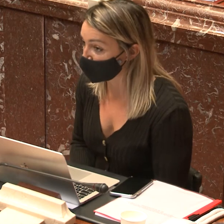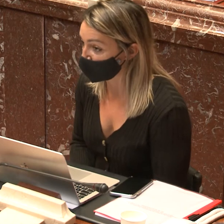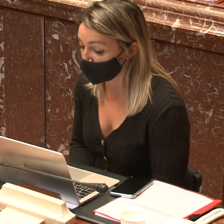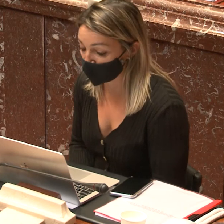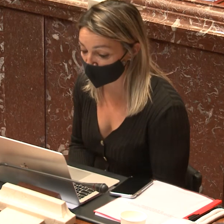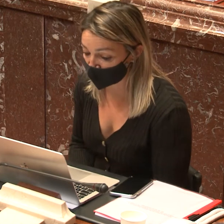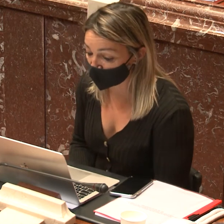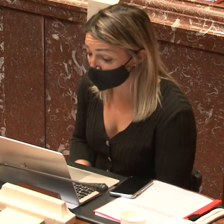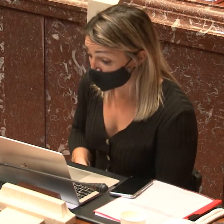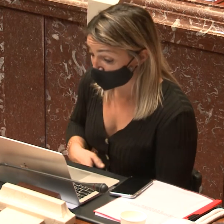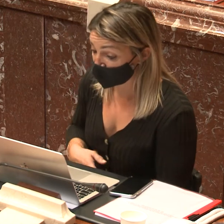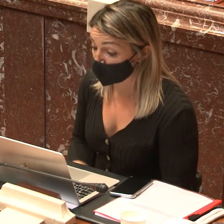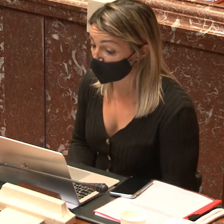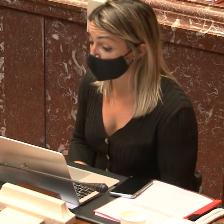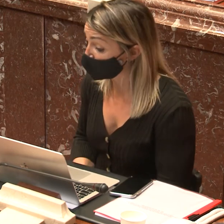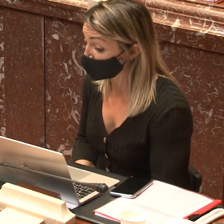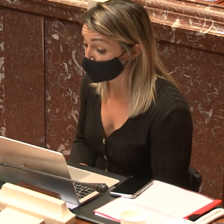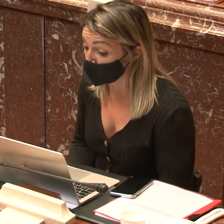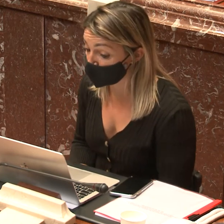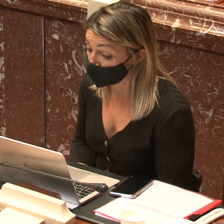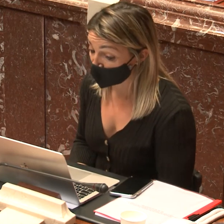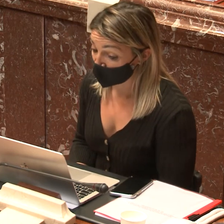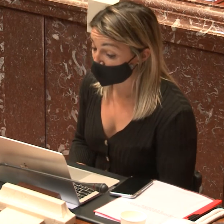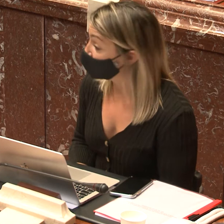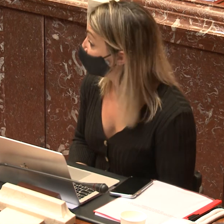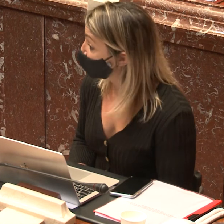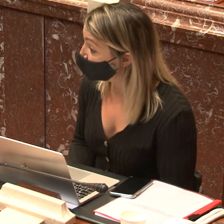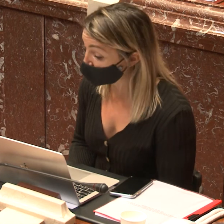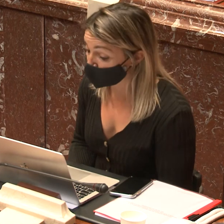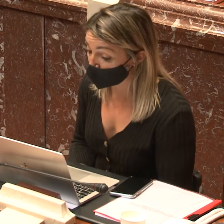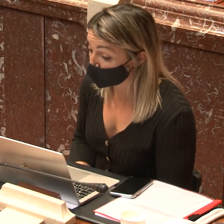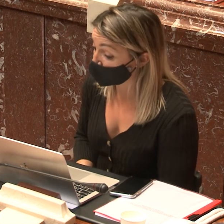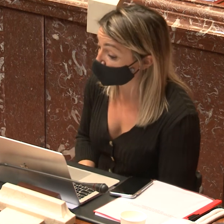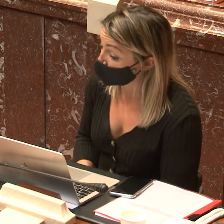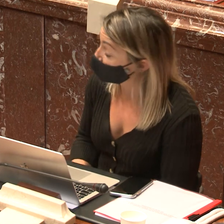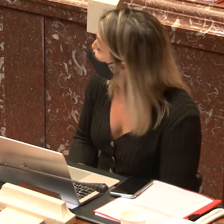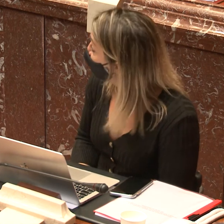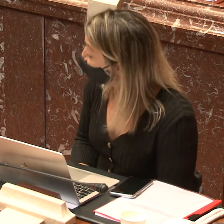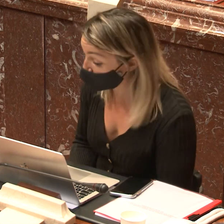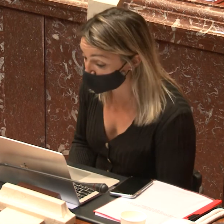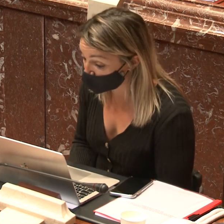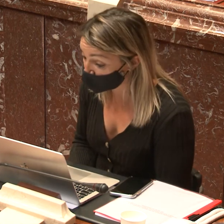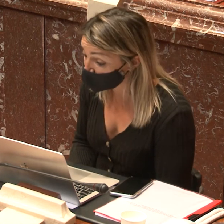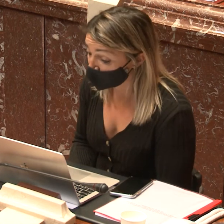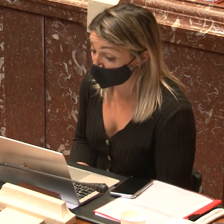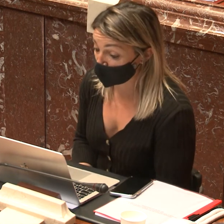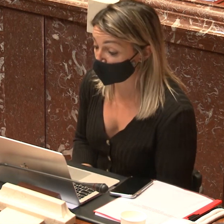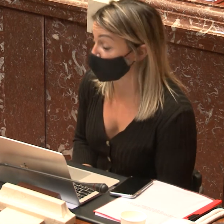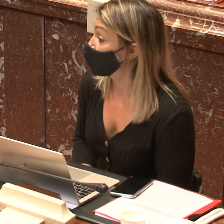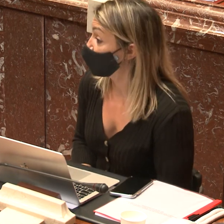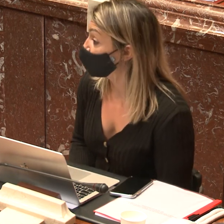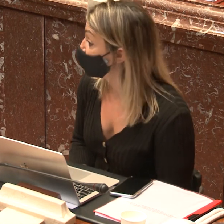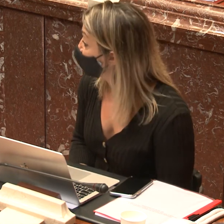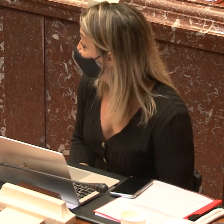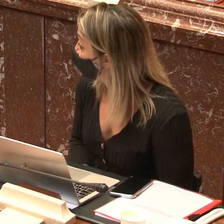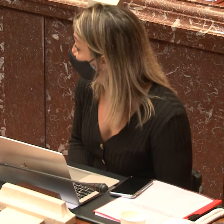consideramos que era importante. En ese momento nos impactó mucho el tema de la mujer sorda con la violencia doméstica. Entonces,